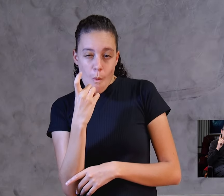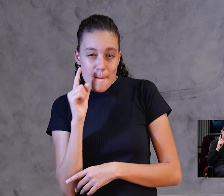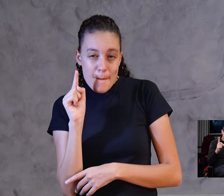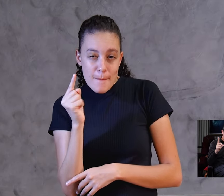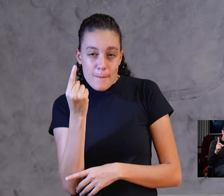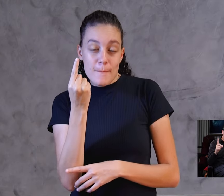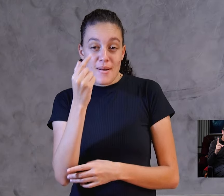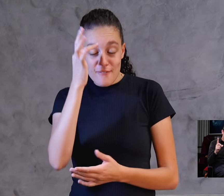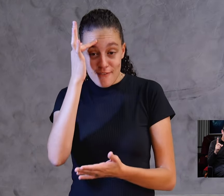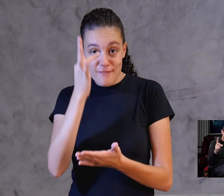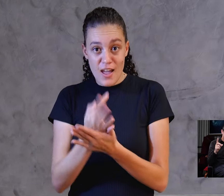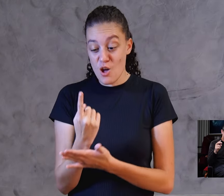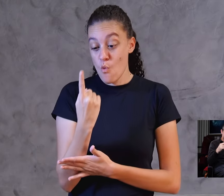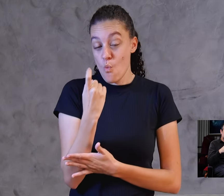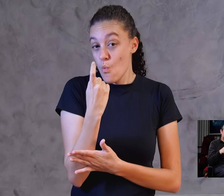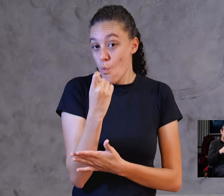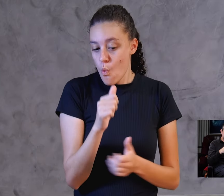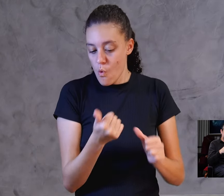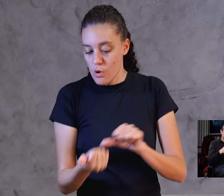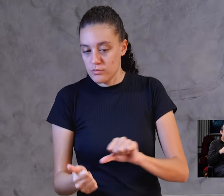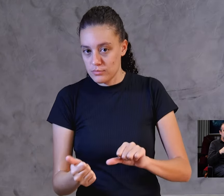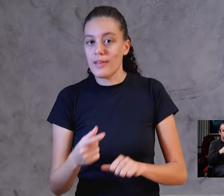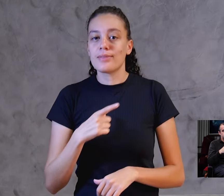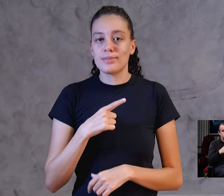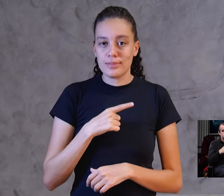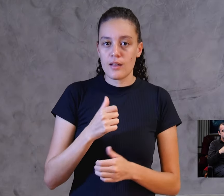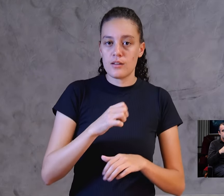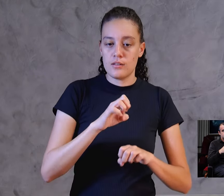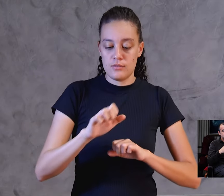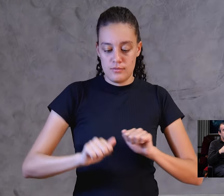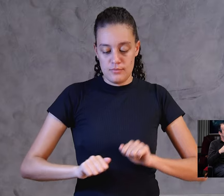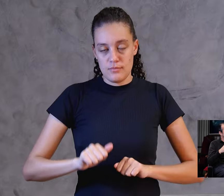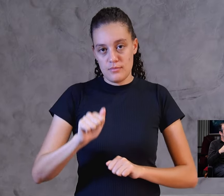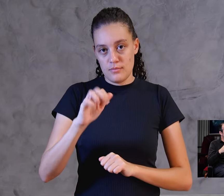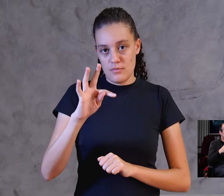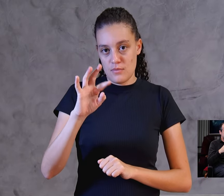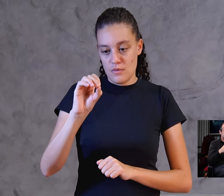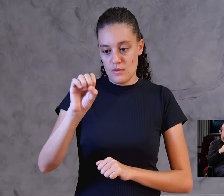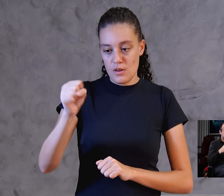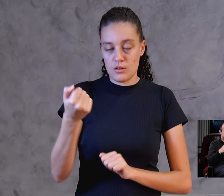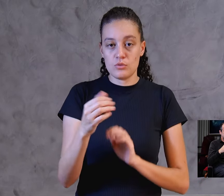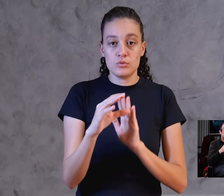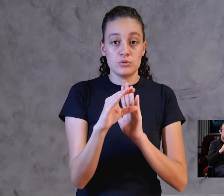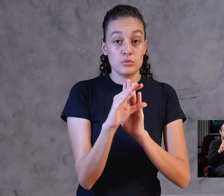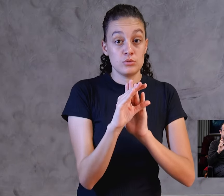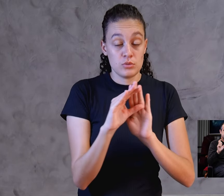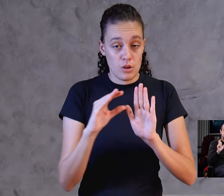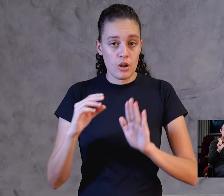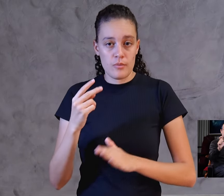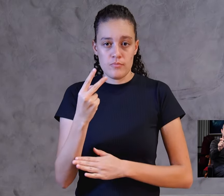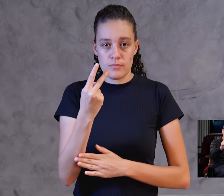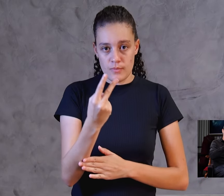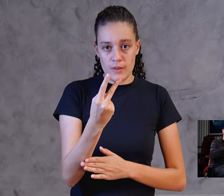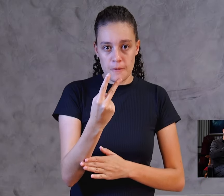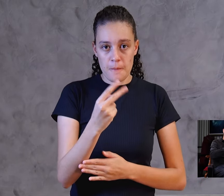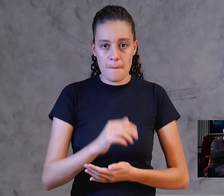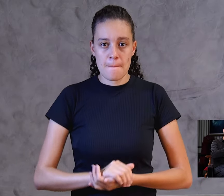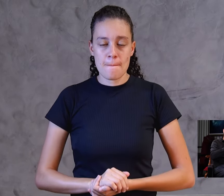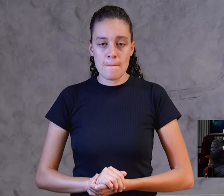um só batismo. Nós temos um batismo em Atos 2, em Atos 2, Atos